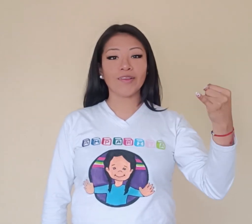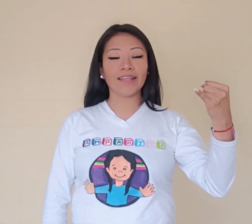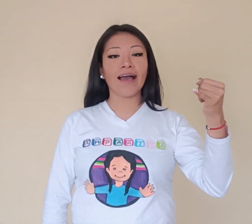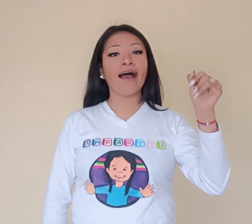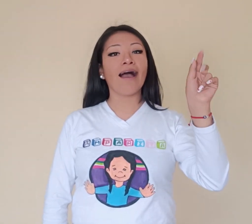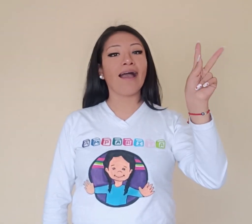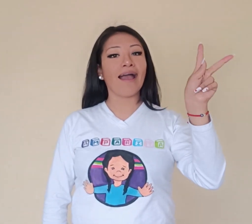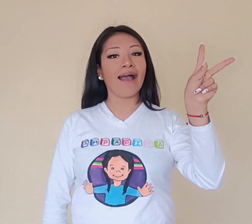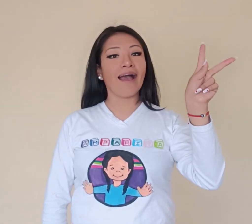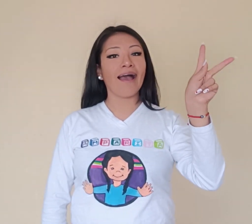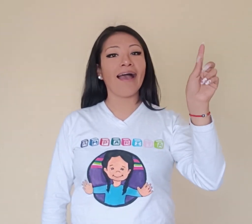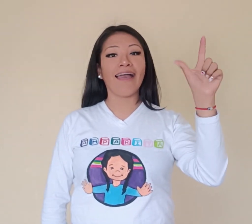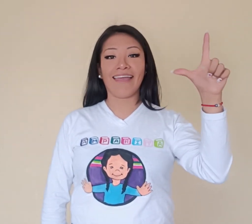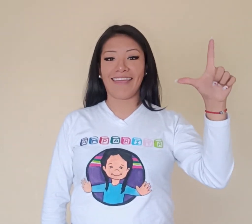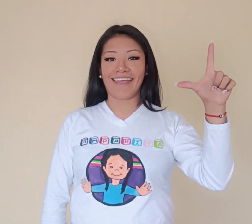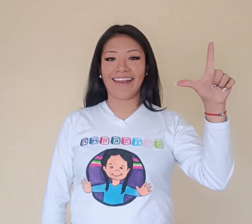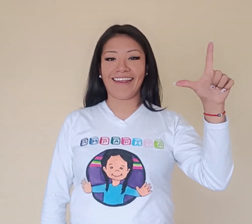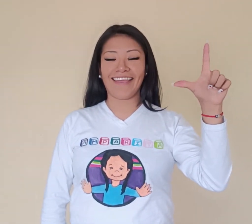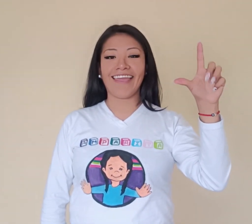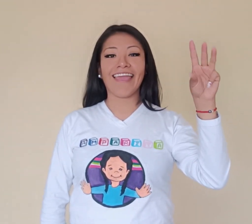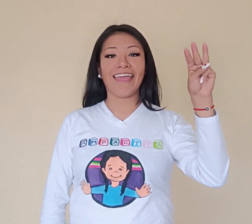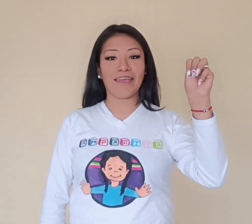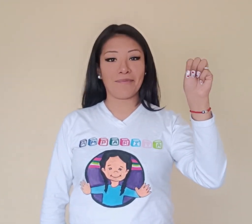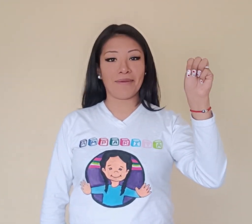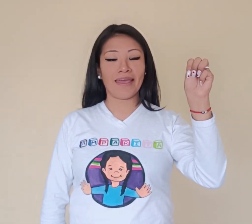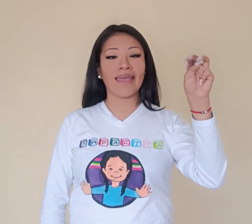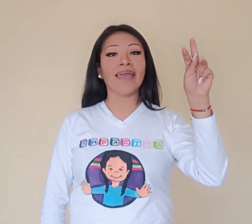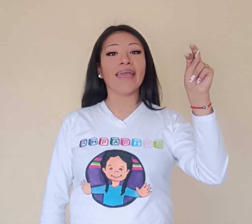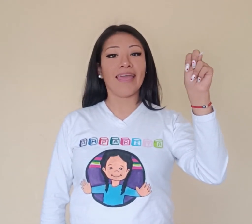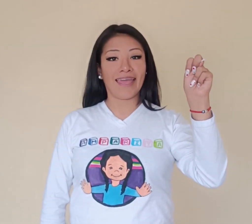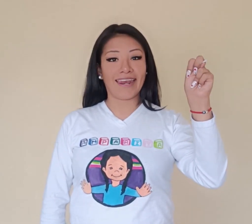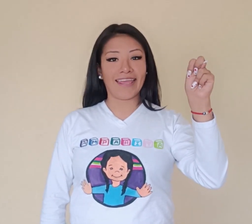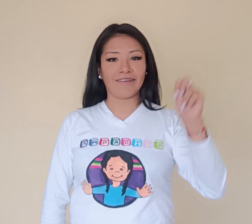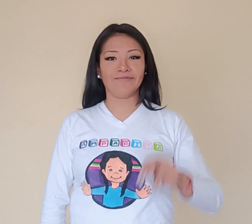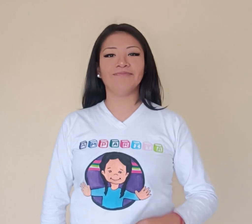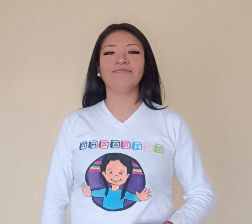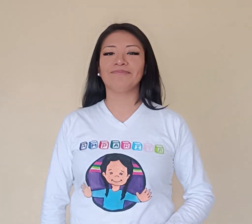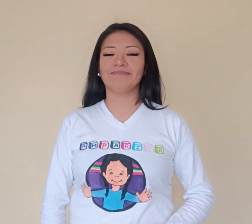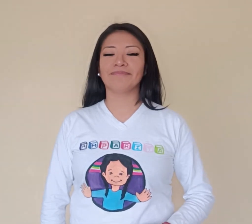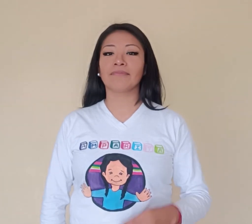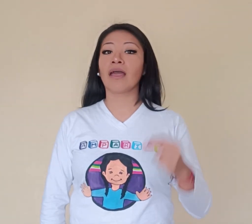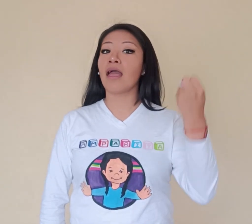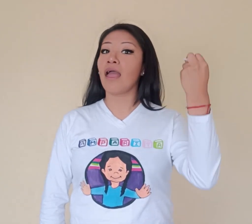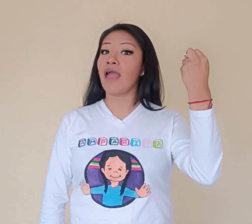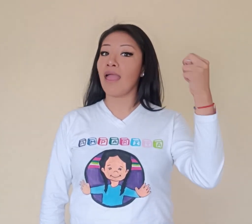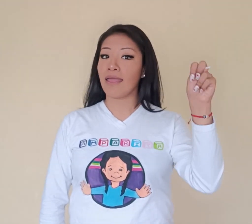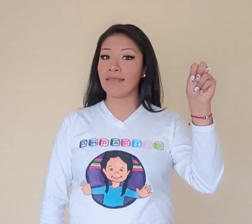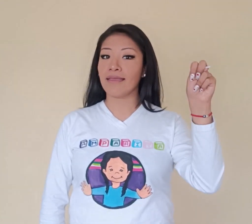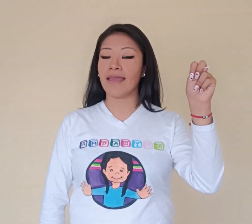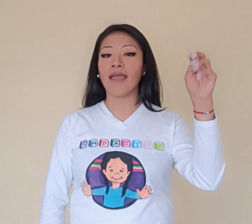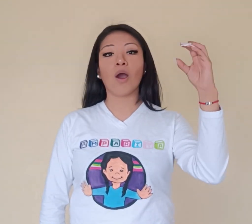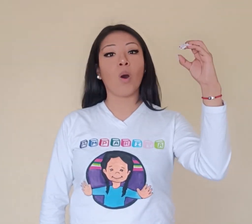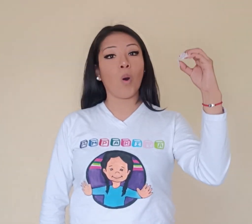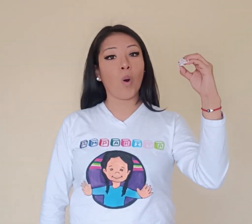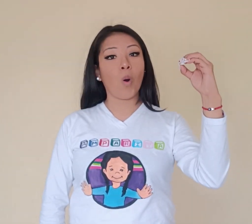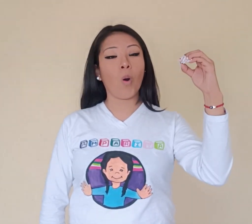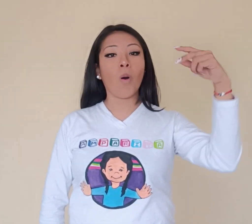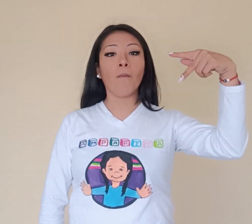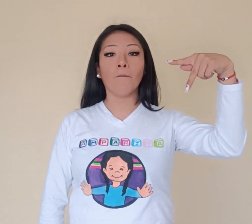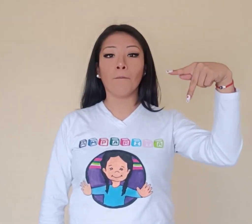K, L, M, N, Ñ, O, P,